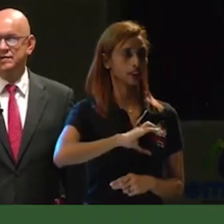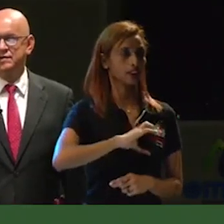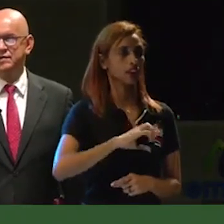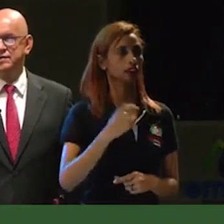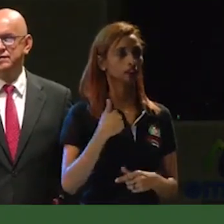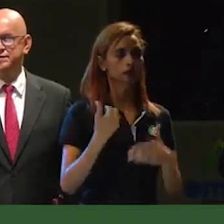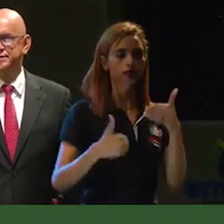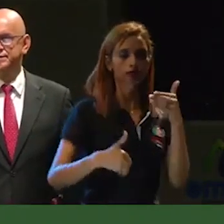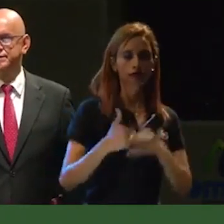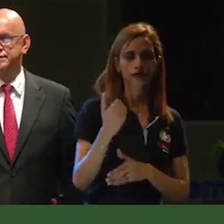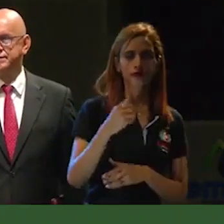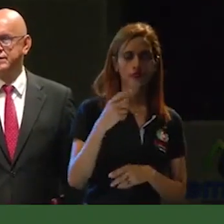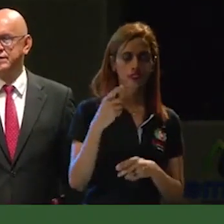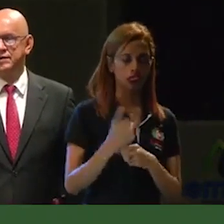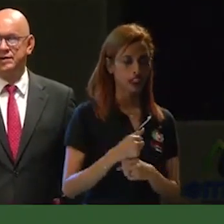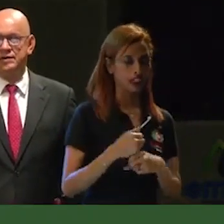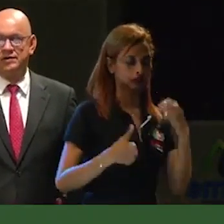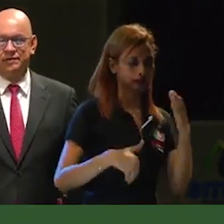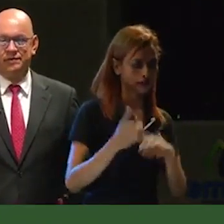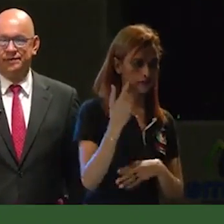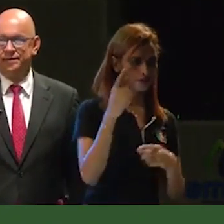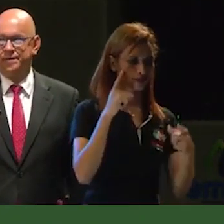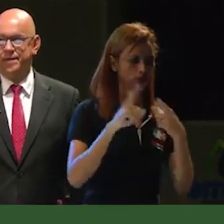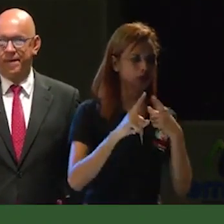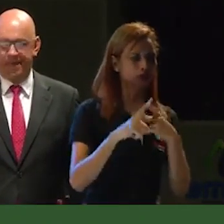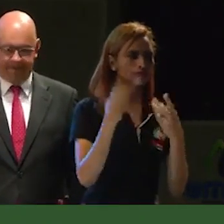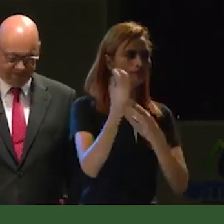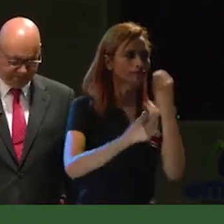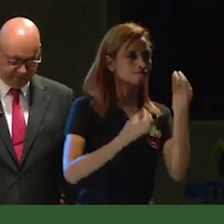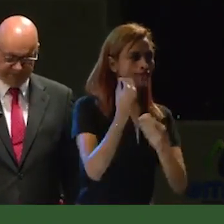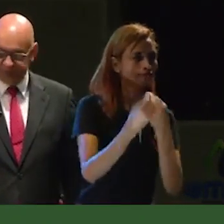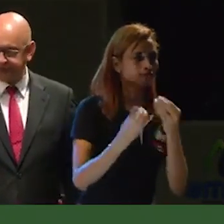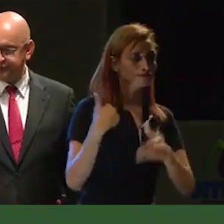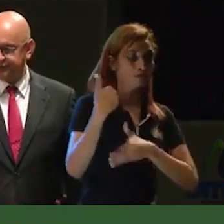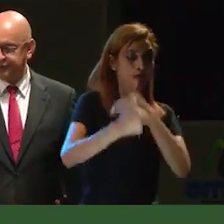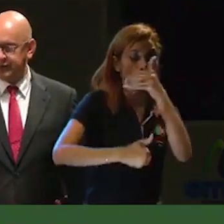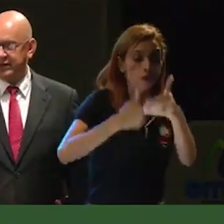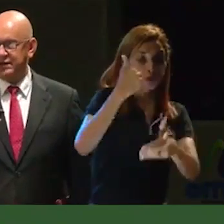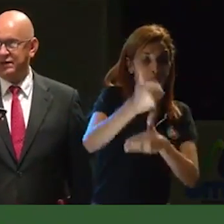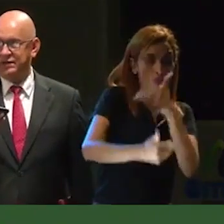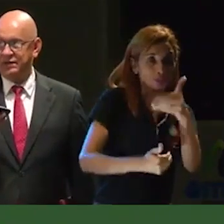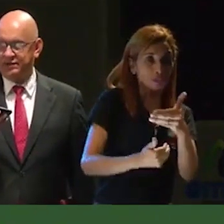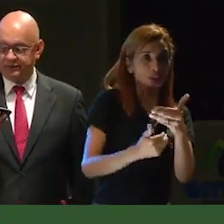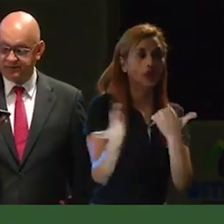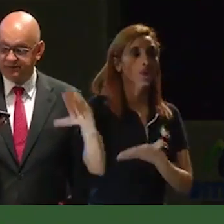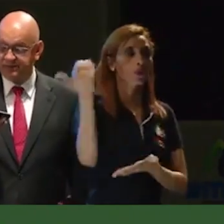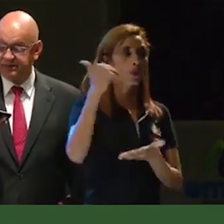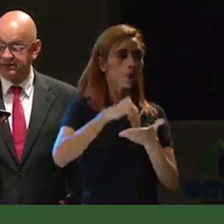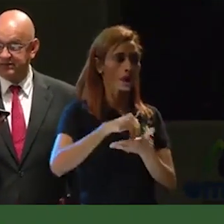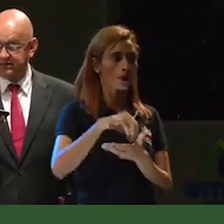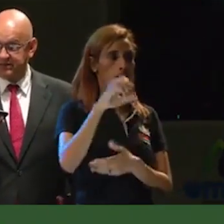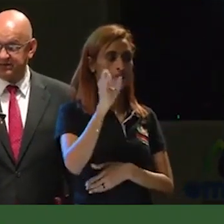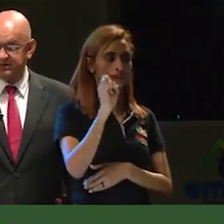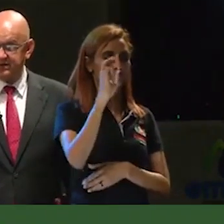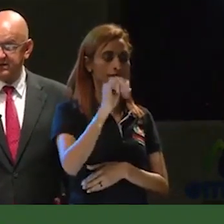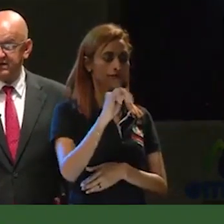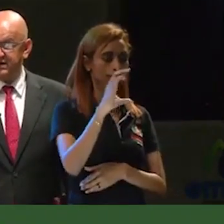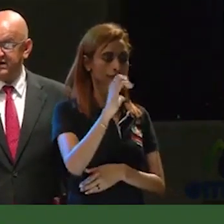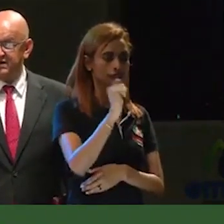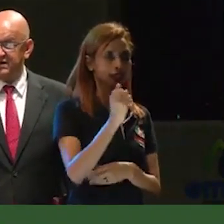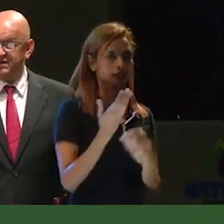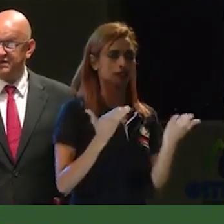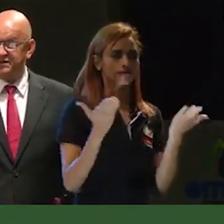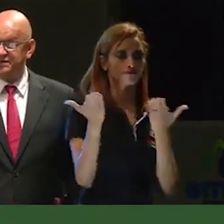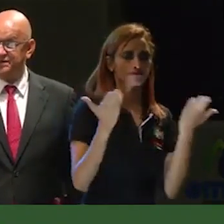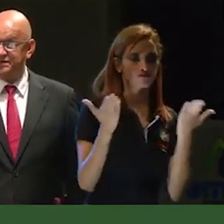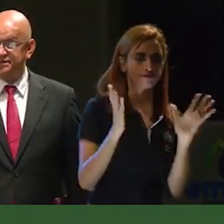empezamos esa tarea titánica de recuperar esa operación nuevamente para los calarqueños. Y quiero